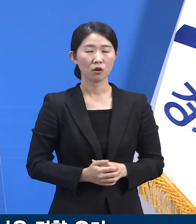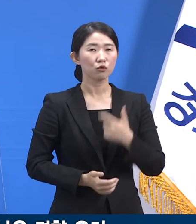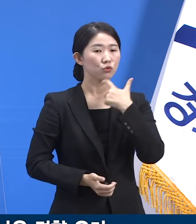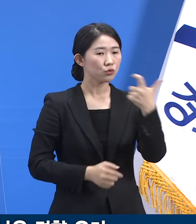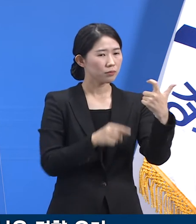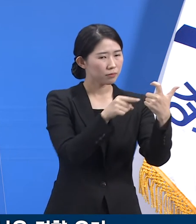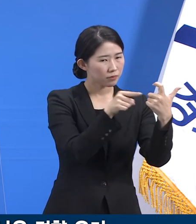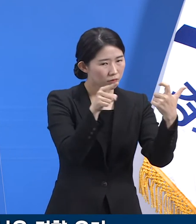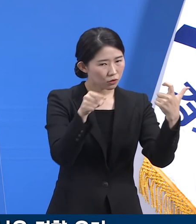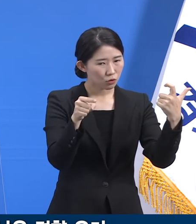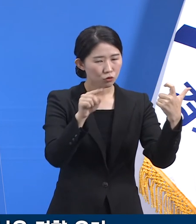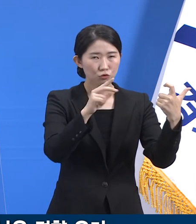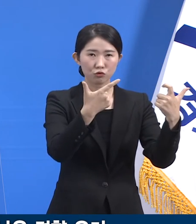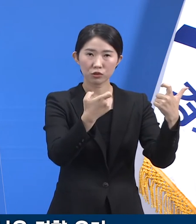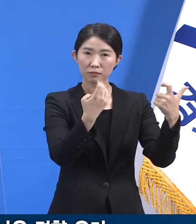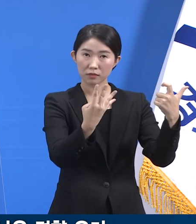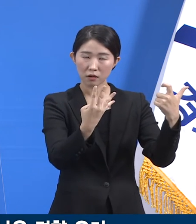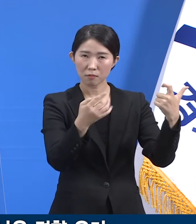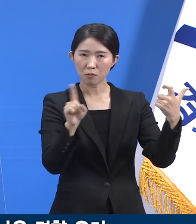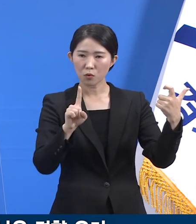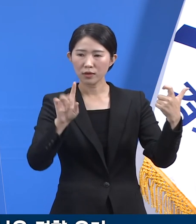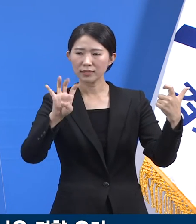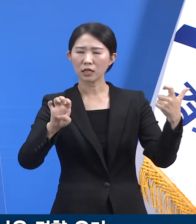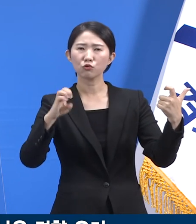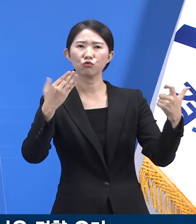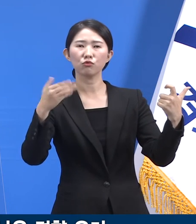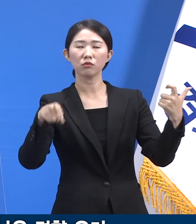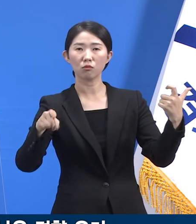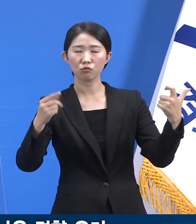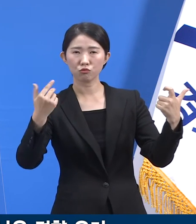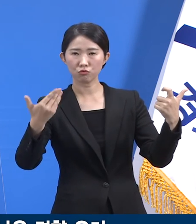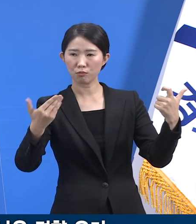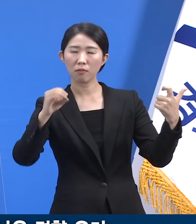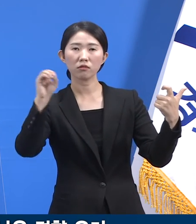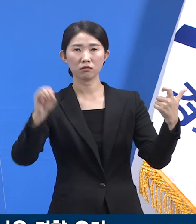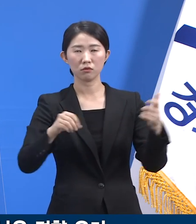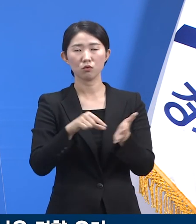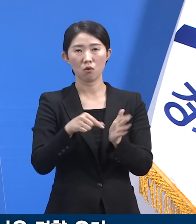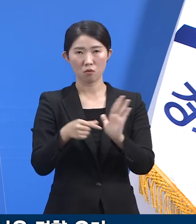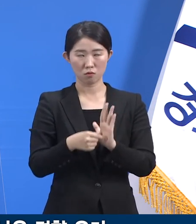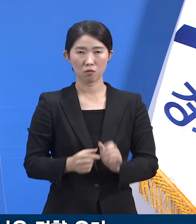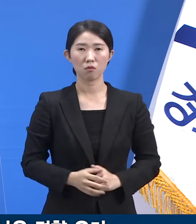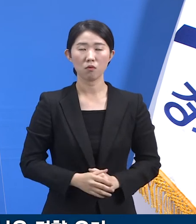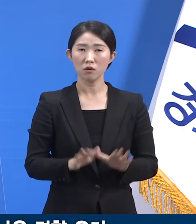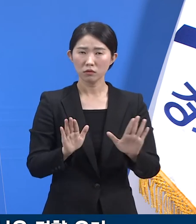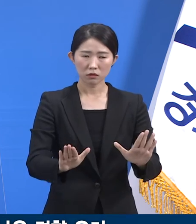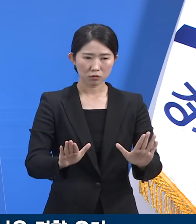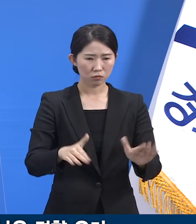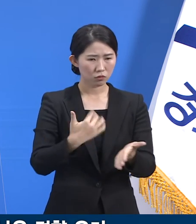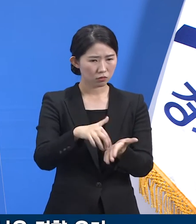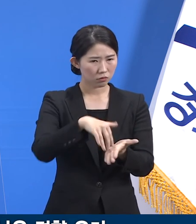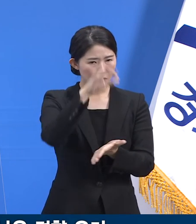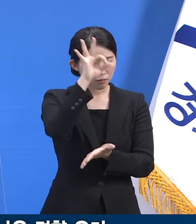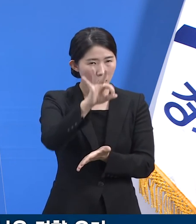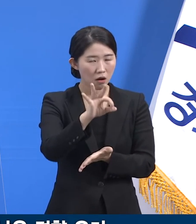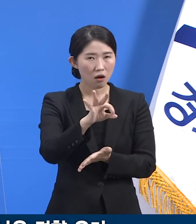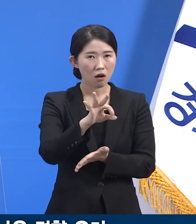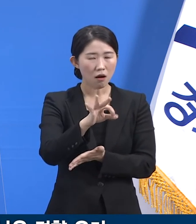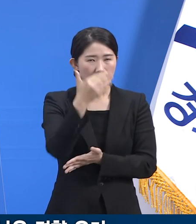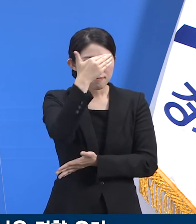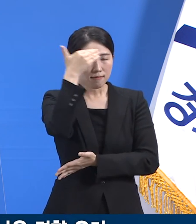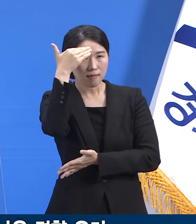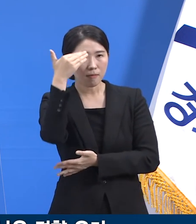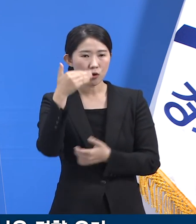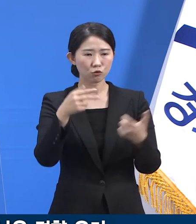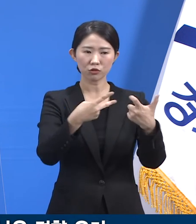64세 사이는 49.9%의 예약률입니다. 상대적으로 연령대가 낮아질수록